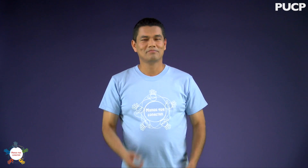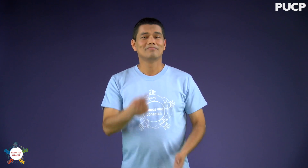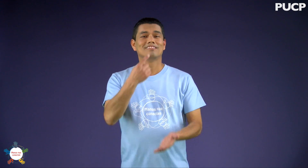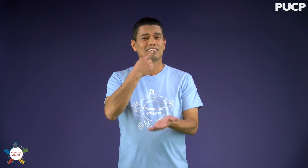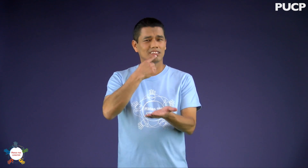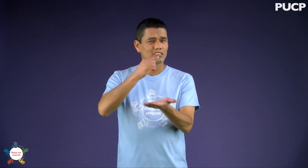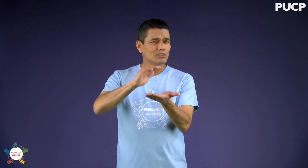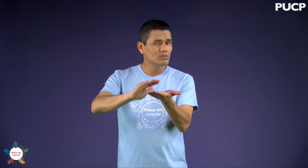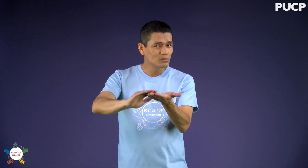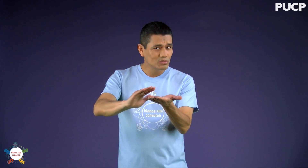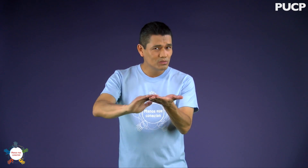Disculpa.